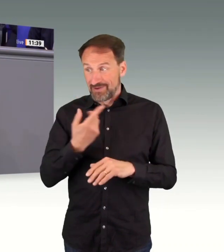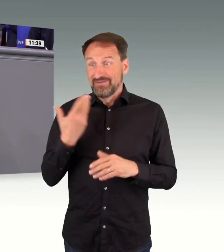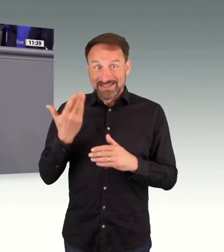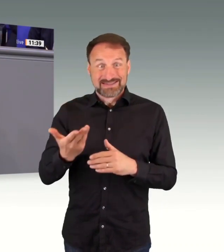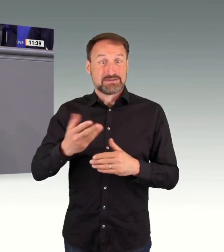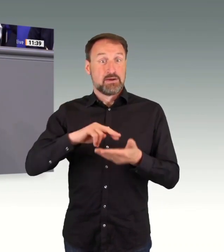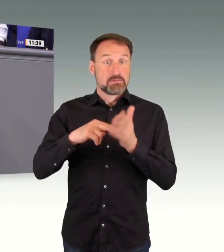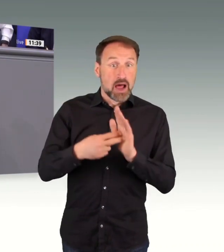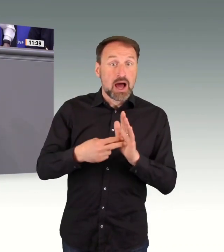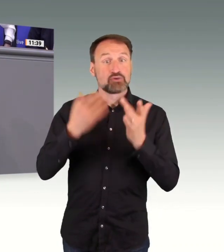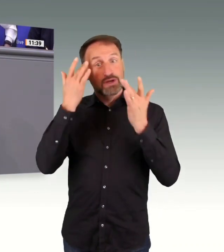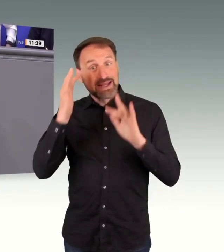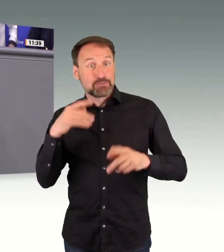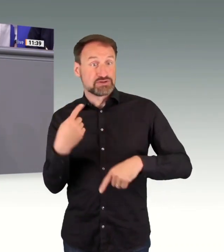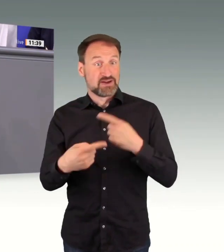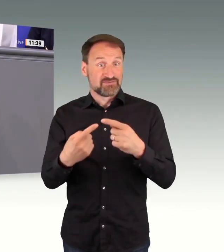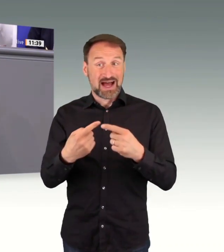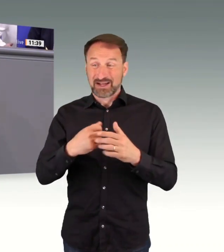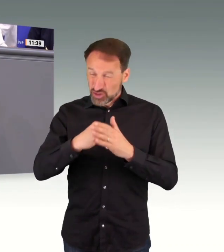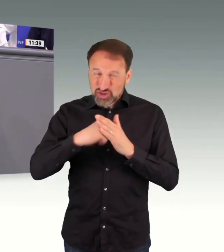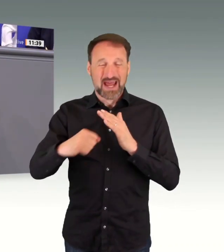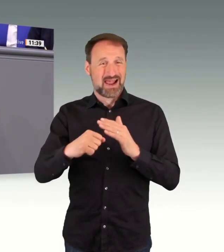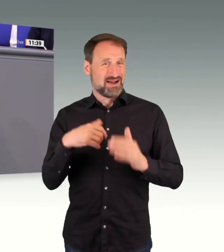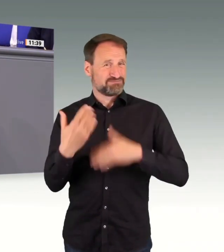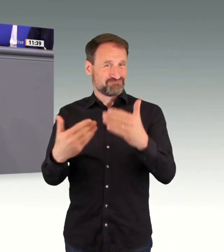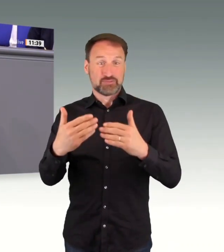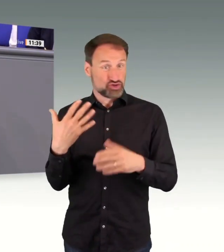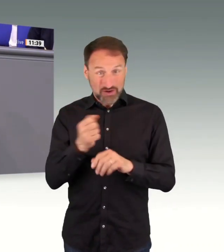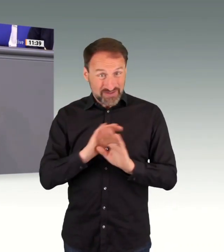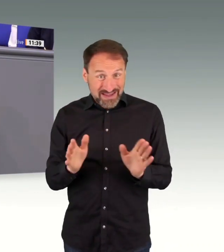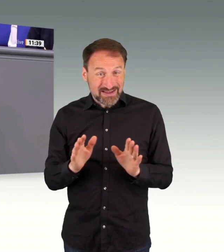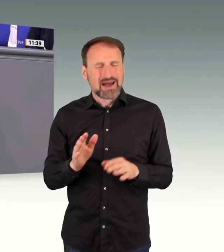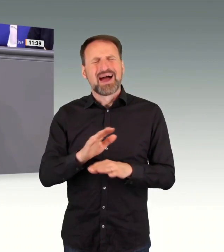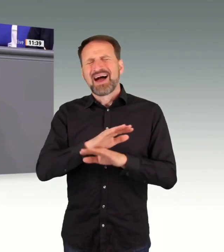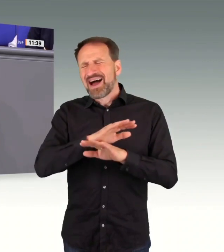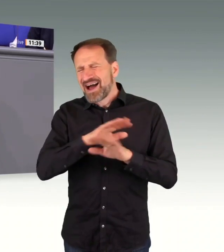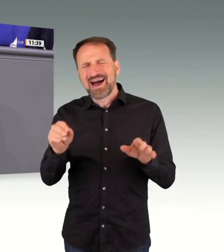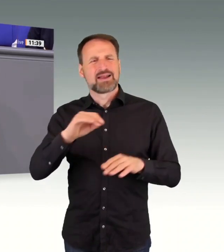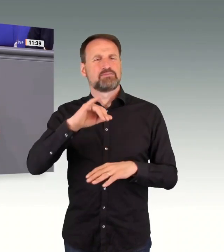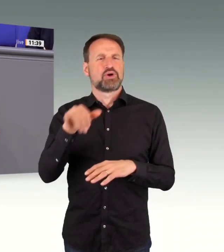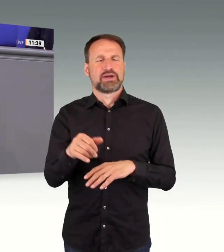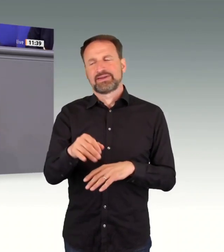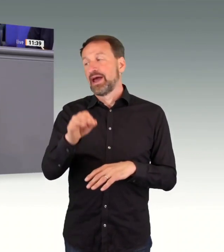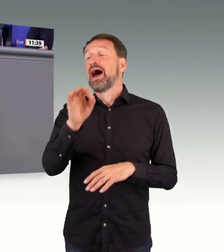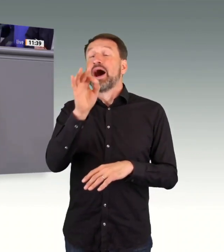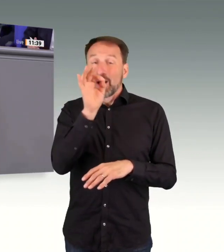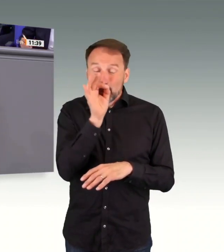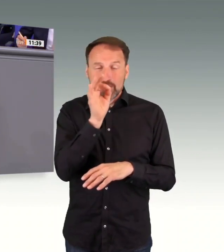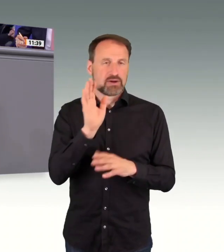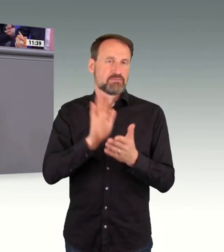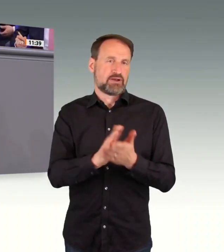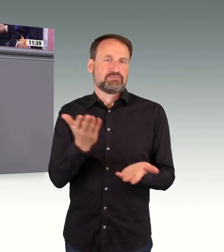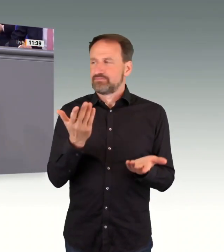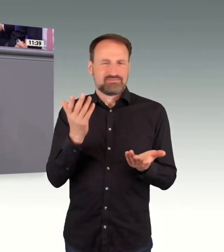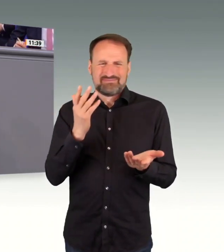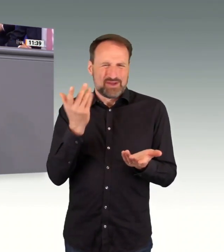ist es gut, dass wir heute Morgen über Planungs und Genehmigungsbeschleunigung sprechen. Und man hätte sich wahrscheinlich keinen besseren Tag aussuchen können, um über dieses